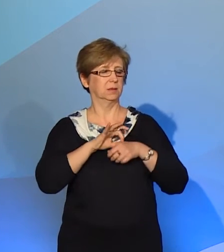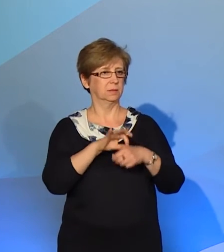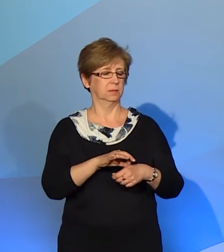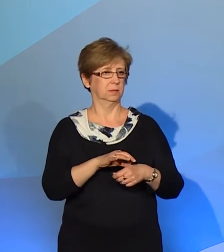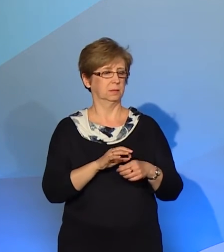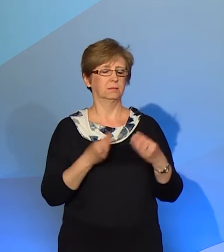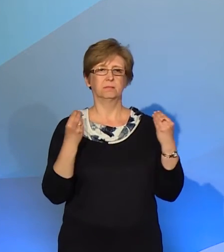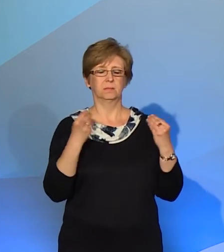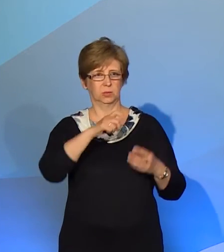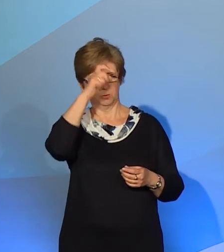wybitny człowiek,